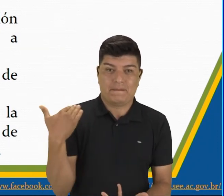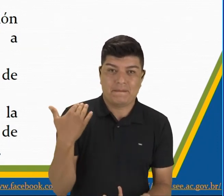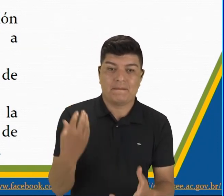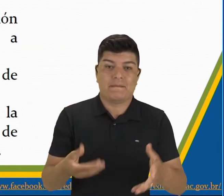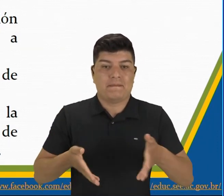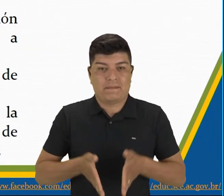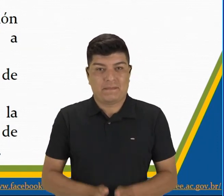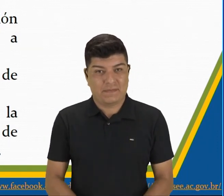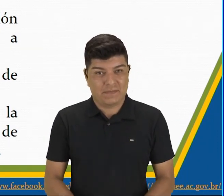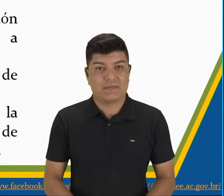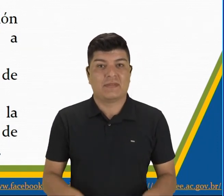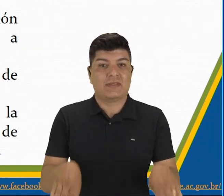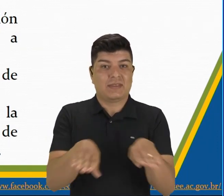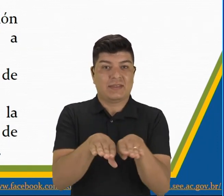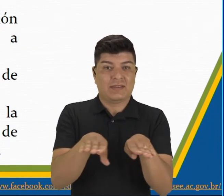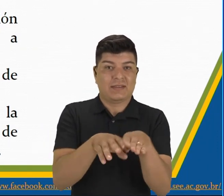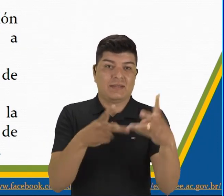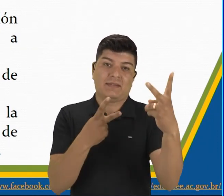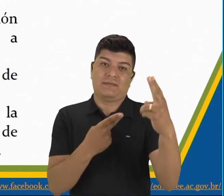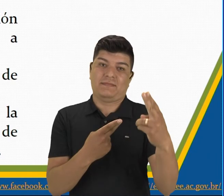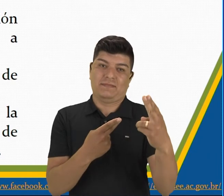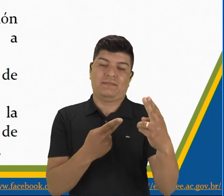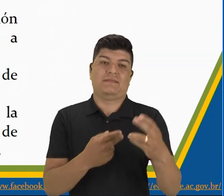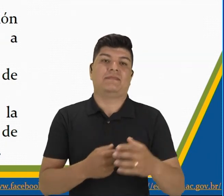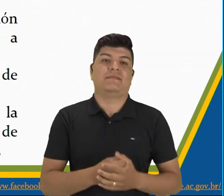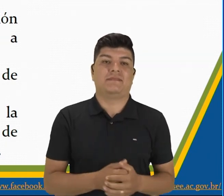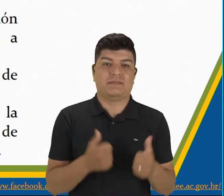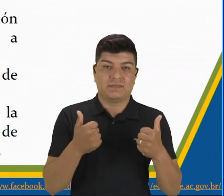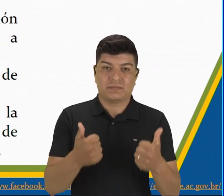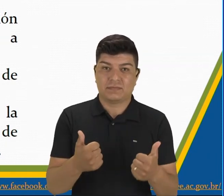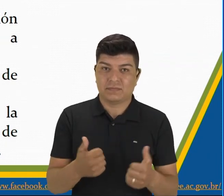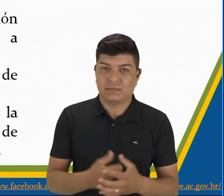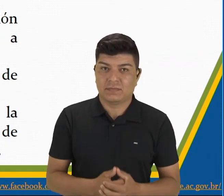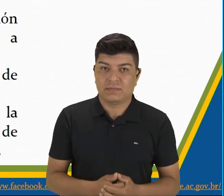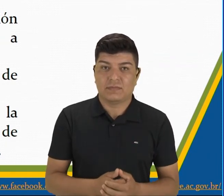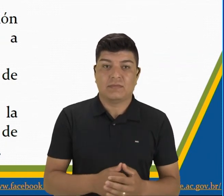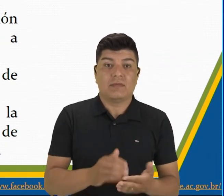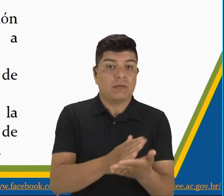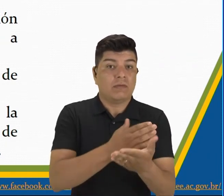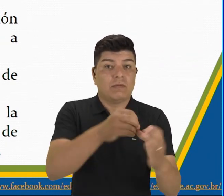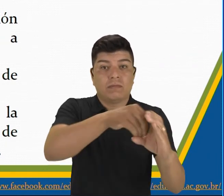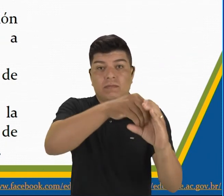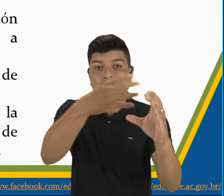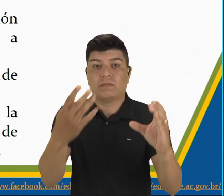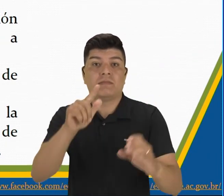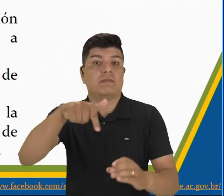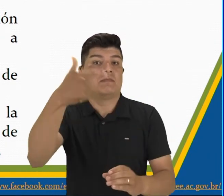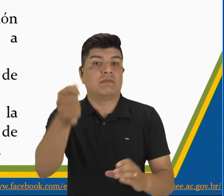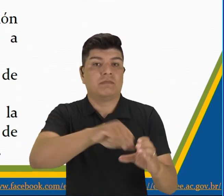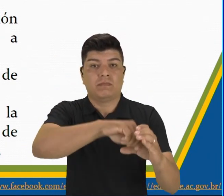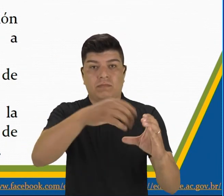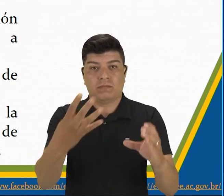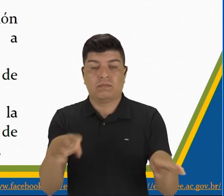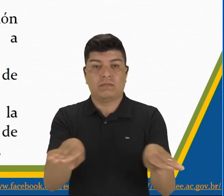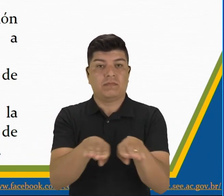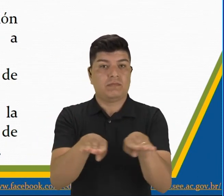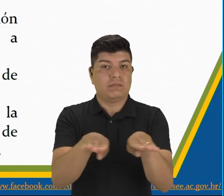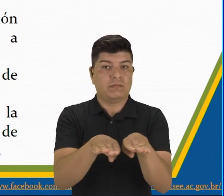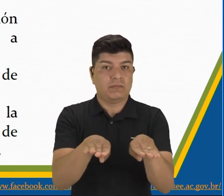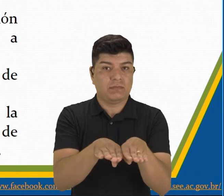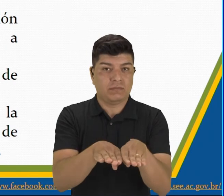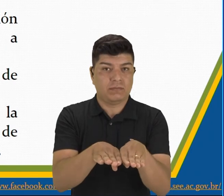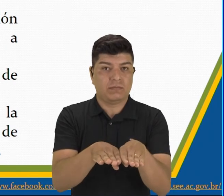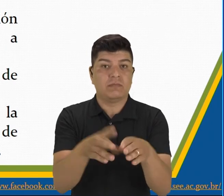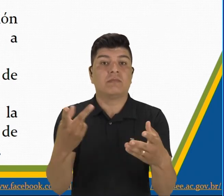nacimiento y cosas similares, ¿ok? Esa es una de las características. Próxima característica. Está